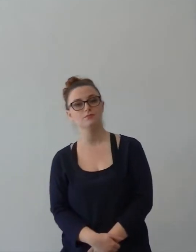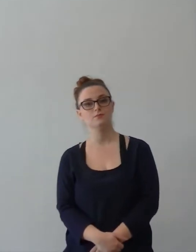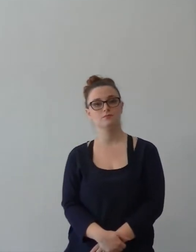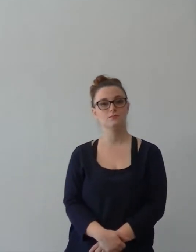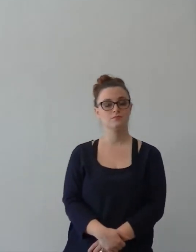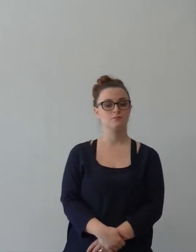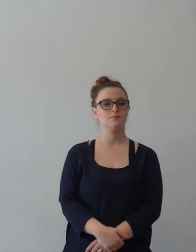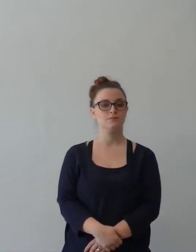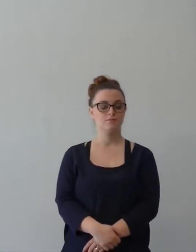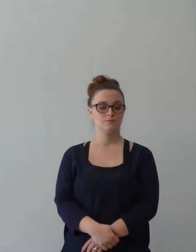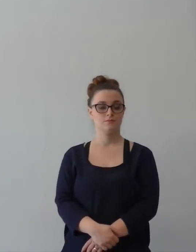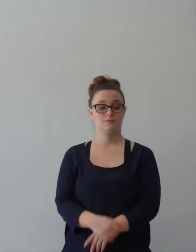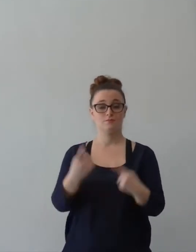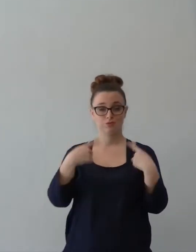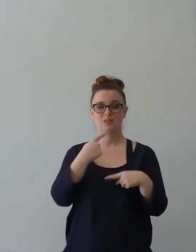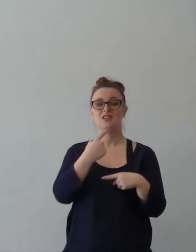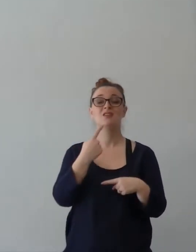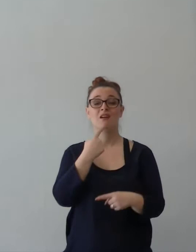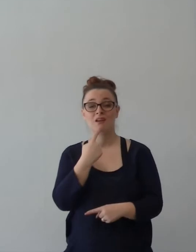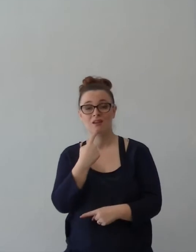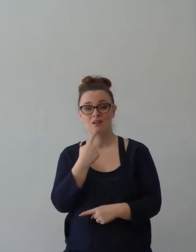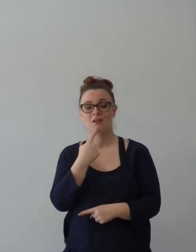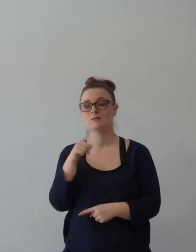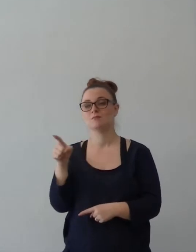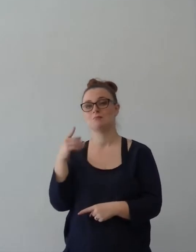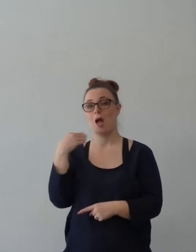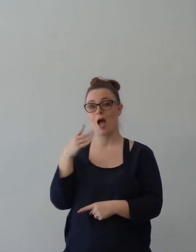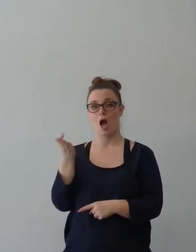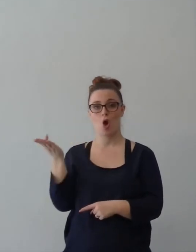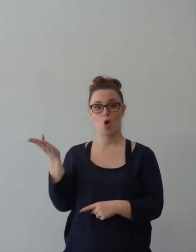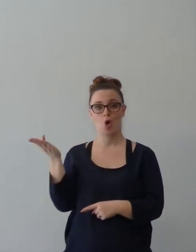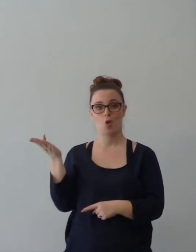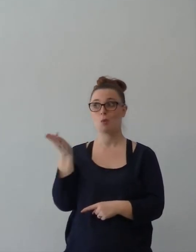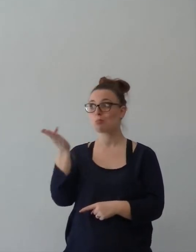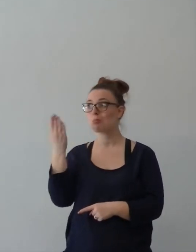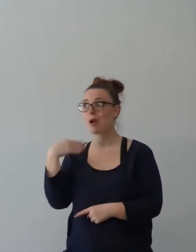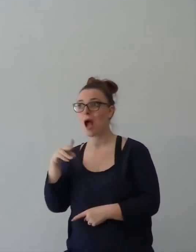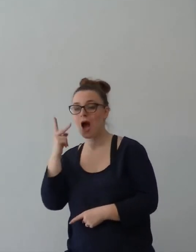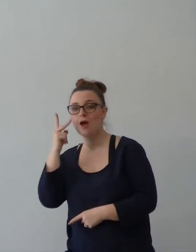voi stessi. Questo è Paolo. Siete presente? Quello che aveva visto Gesù. E